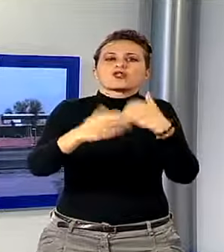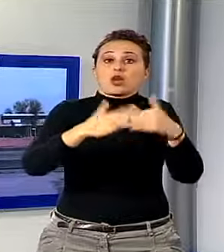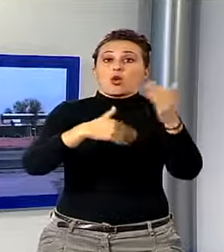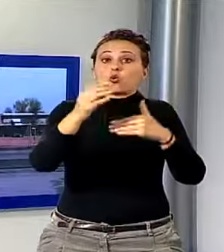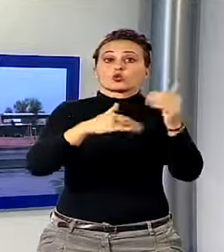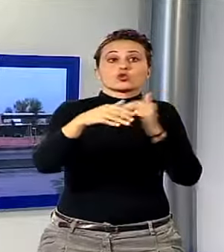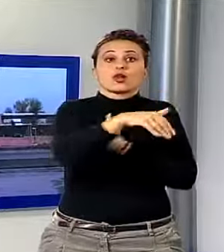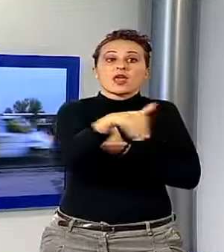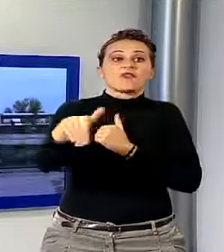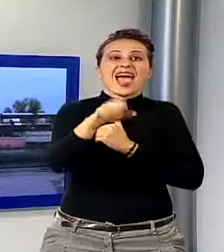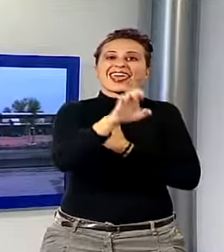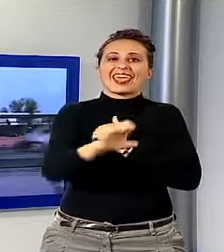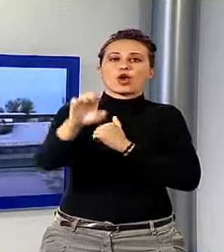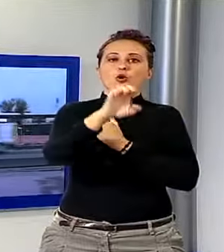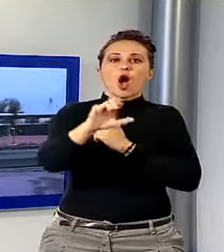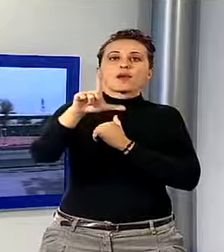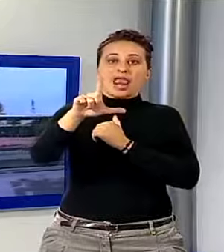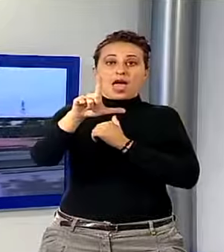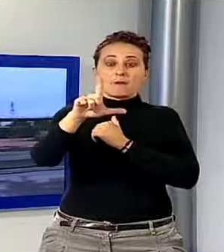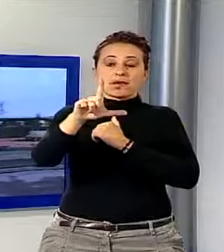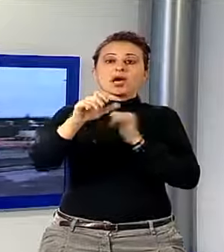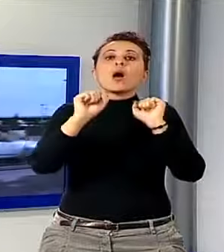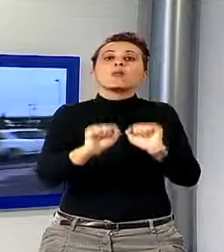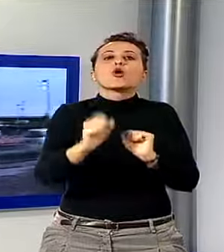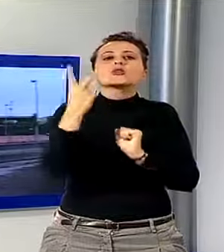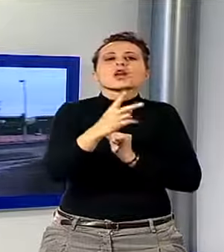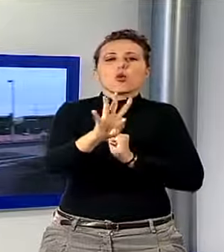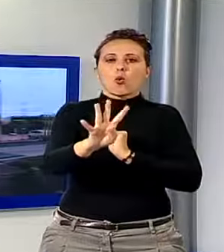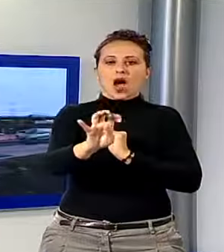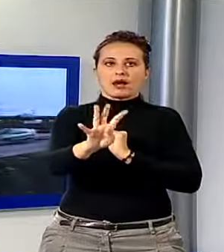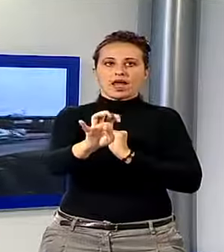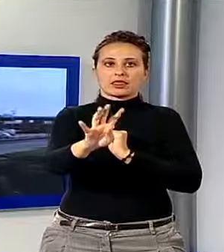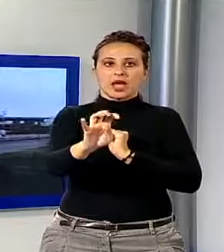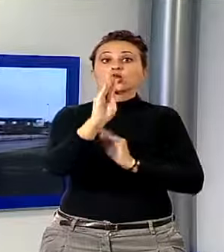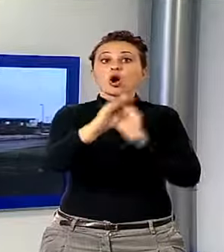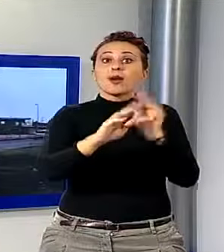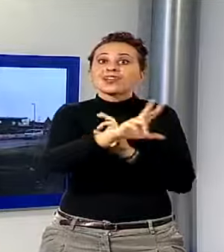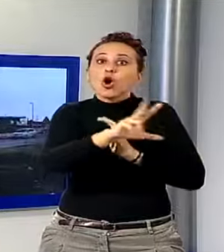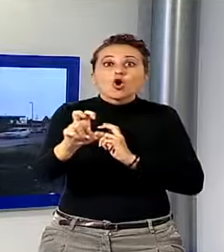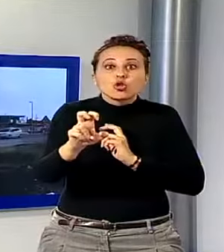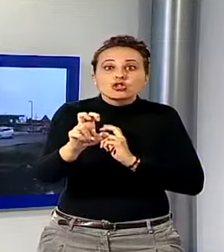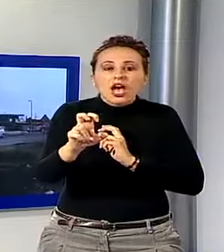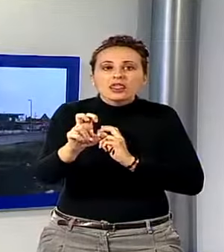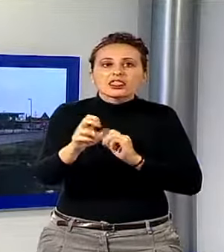su Viale Europa a Lammari. 40 i posti di lavoro a disposizione. Le candidature, a reso noto McDonald's Italia,